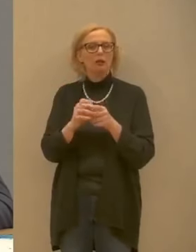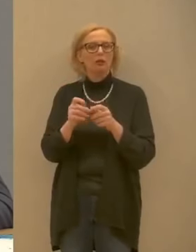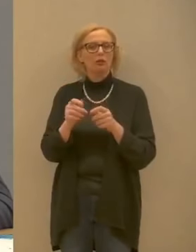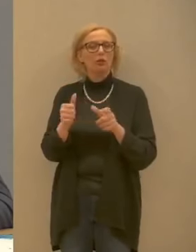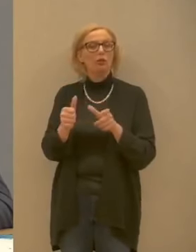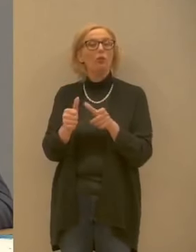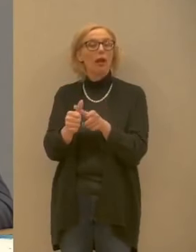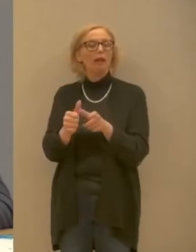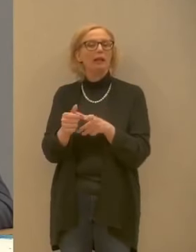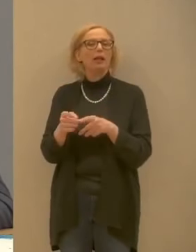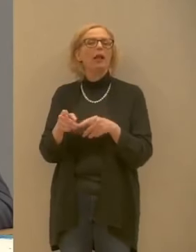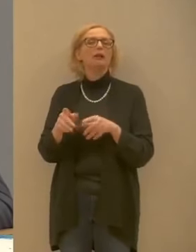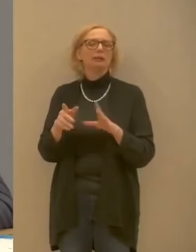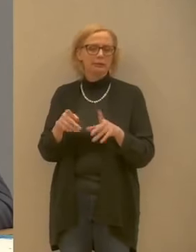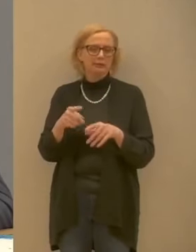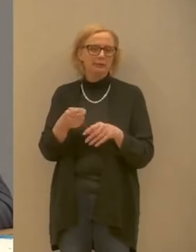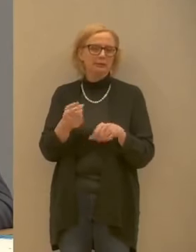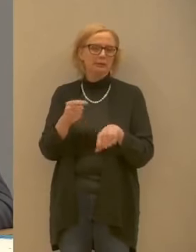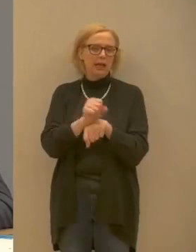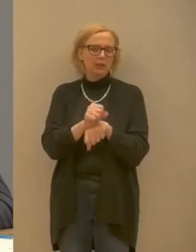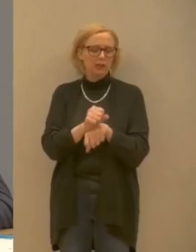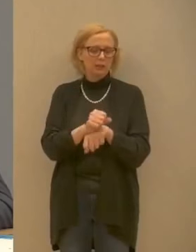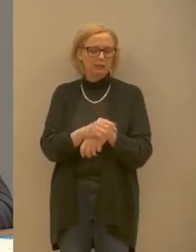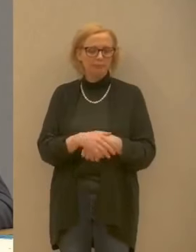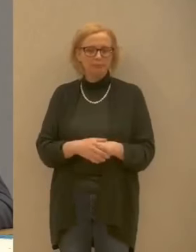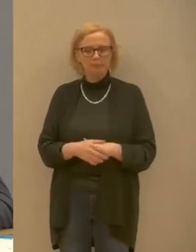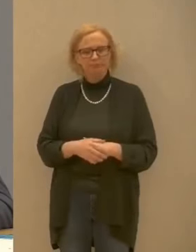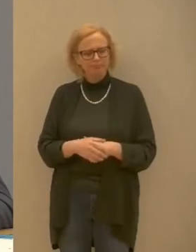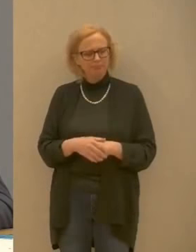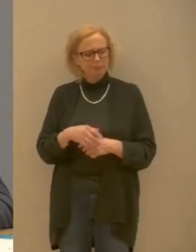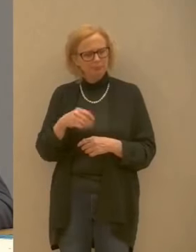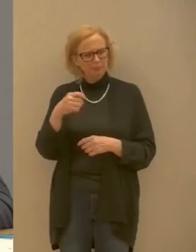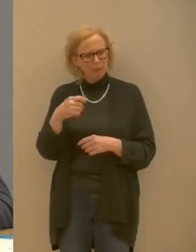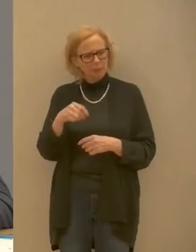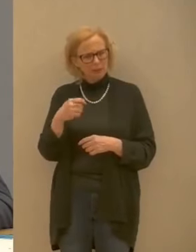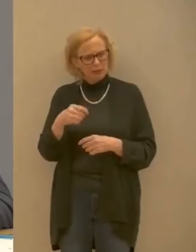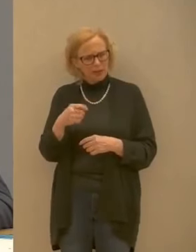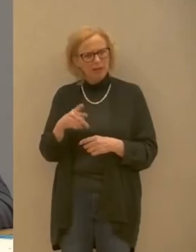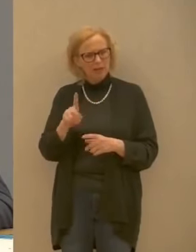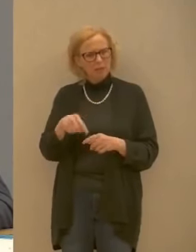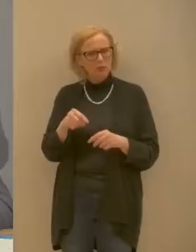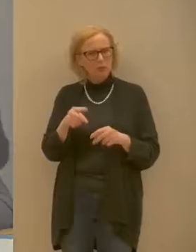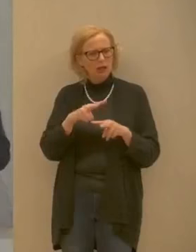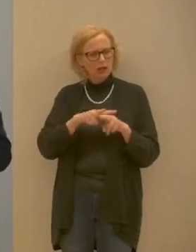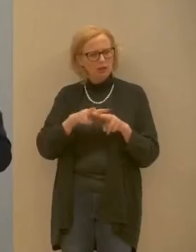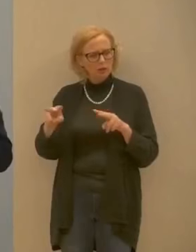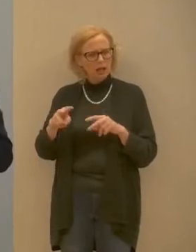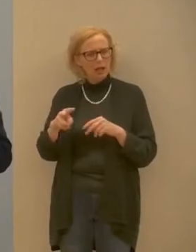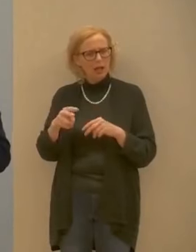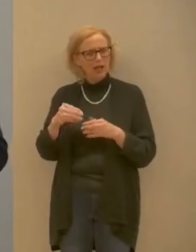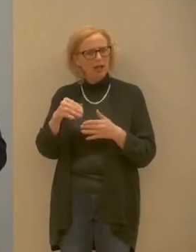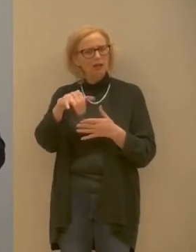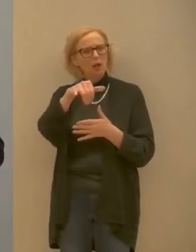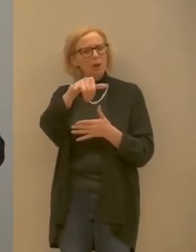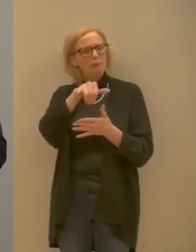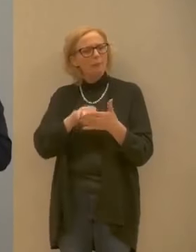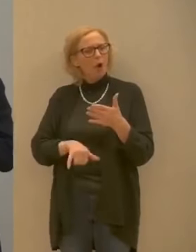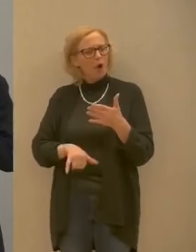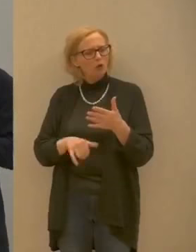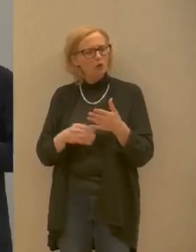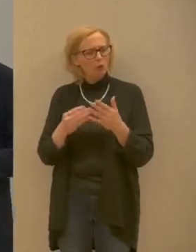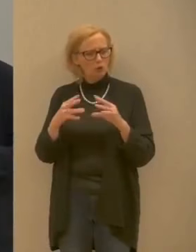la quarantena tra l'altro presidente è arrivato anche a livello nazionale un nuovo modulo per